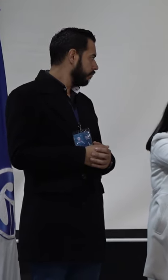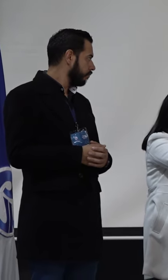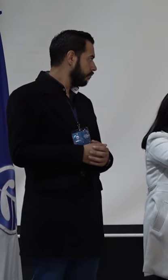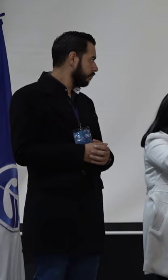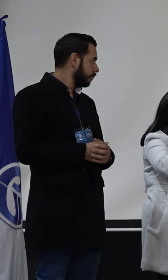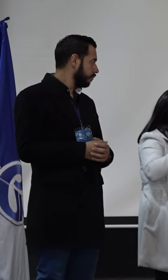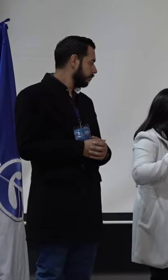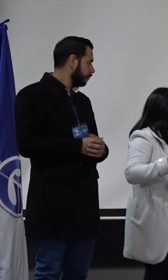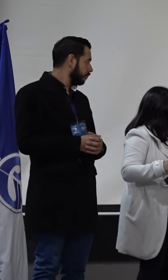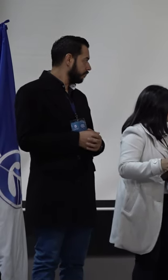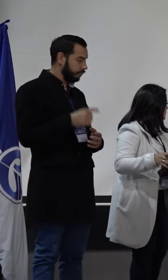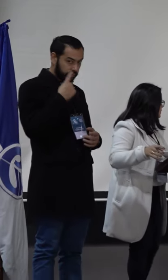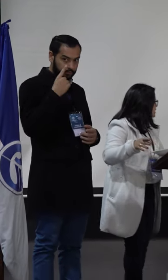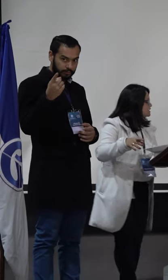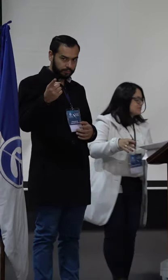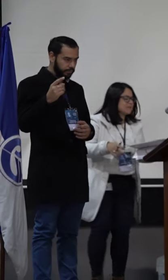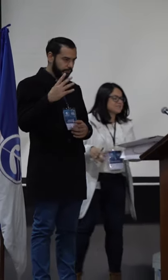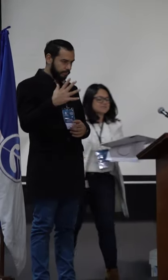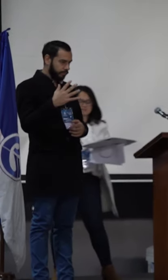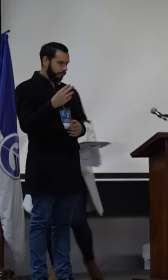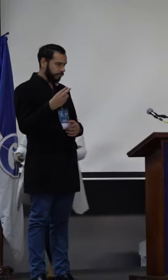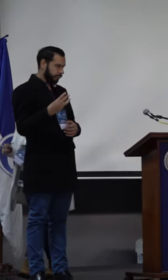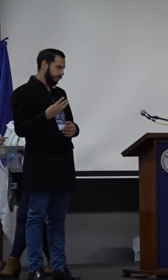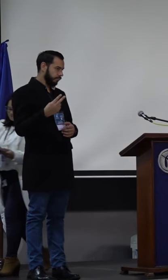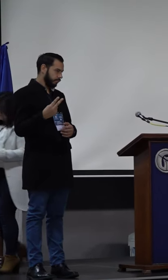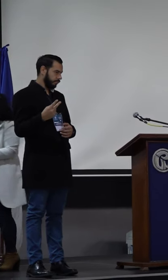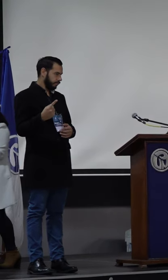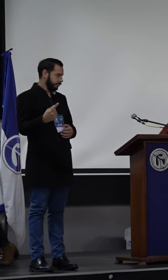5, 3 y 2. Gracias.